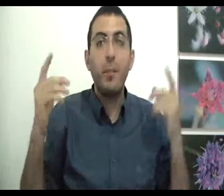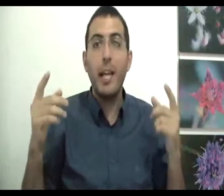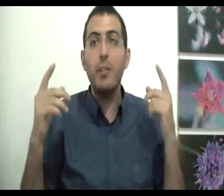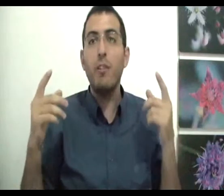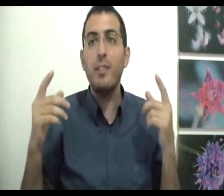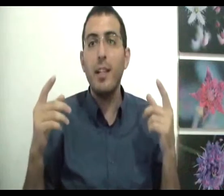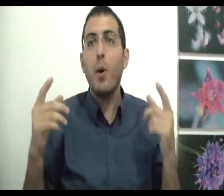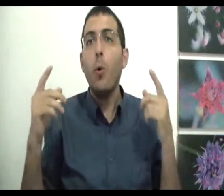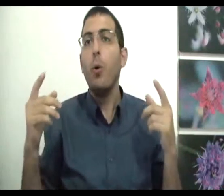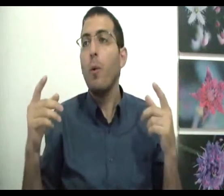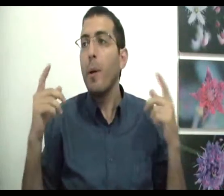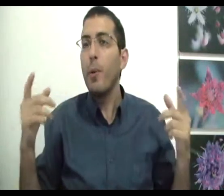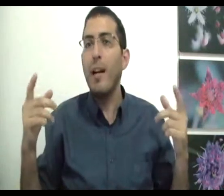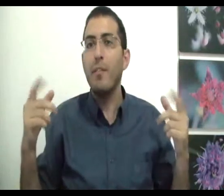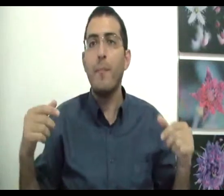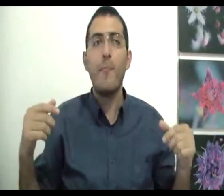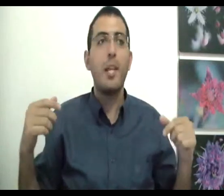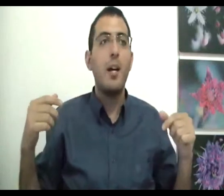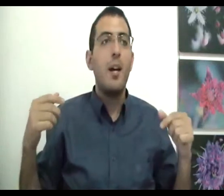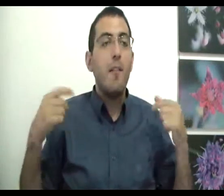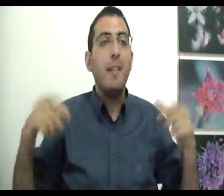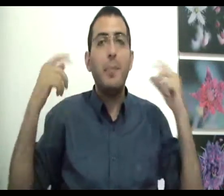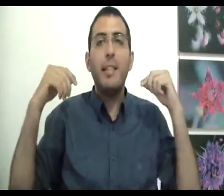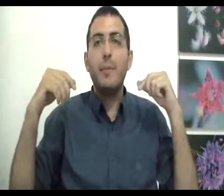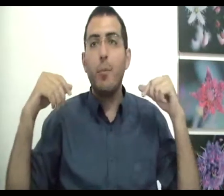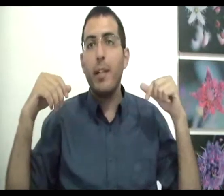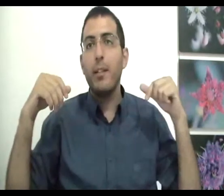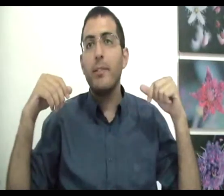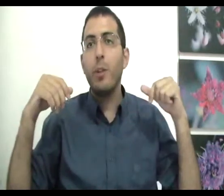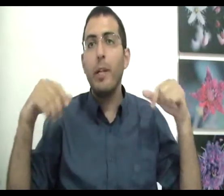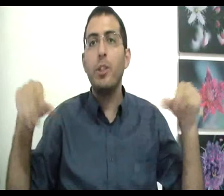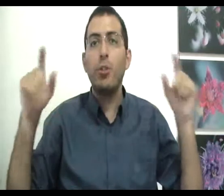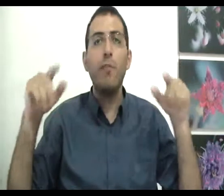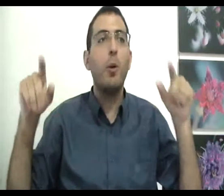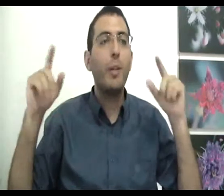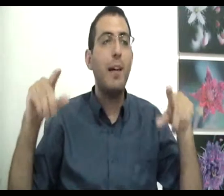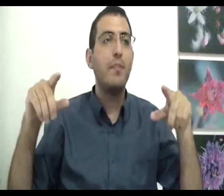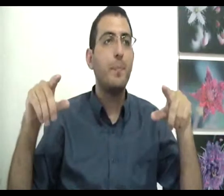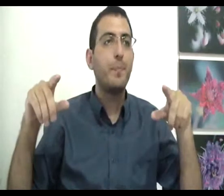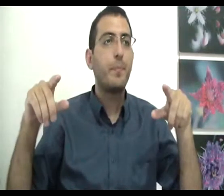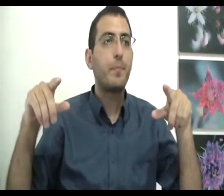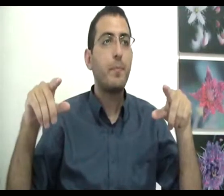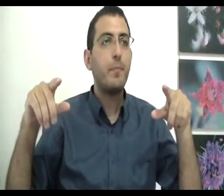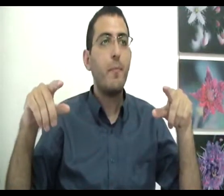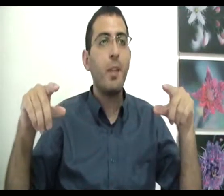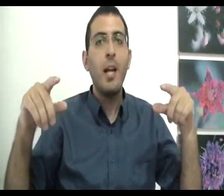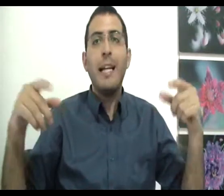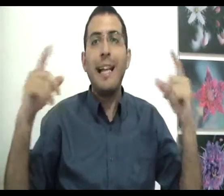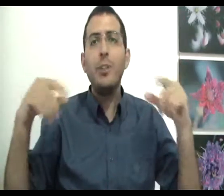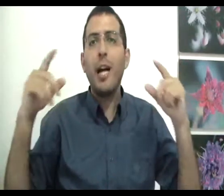ואם כן הטוב הזה הוא לא מחויב. ומה זה בעצם אומר? זה אומר שטוב מחויב, יש רק